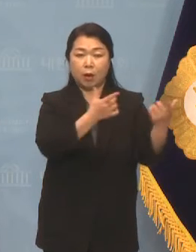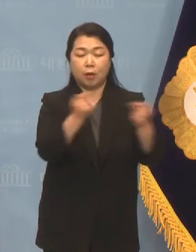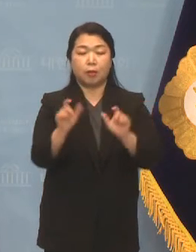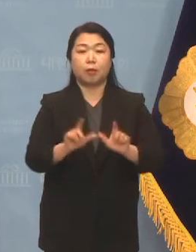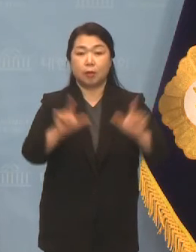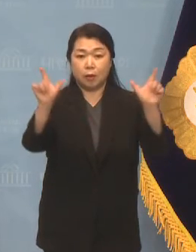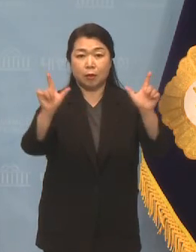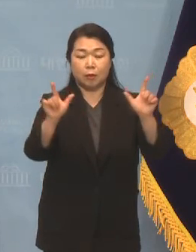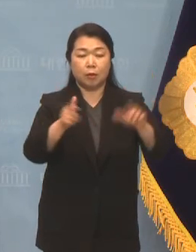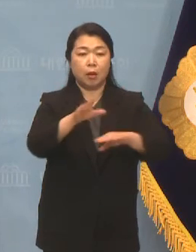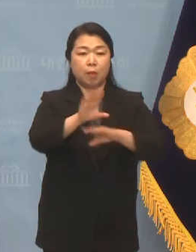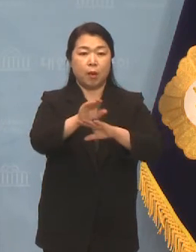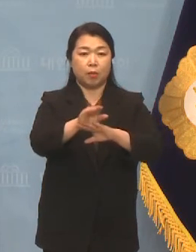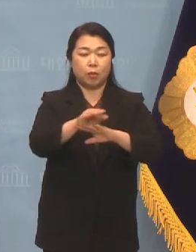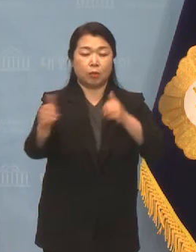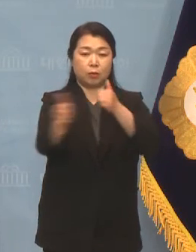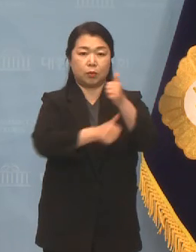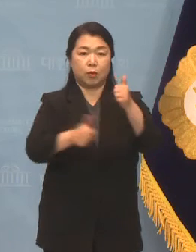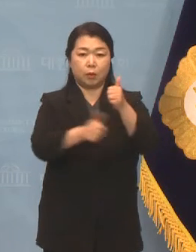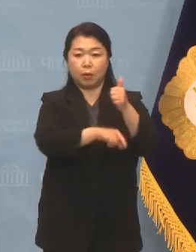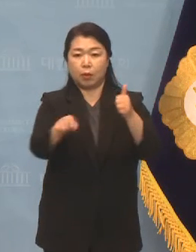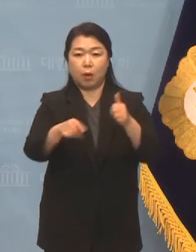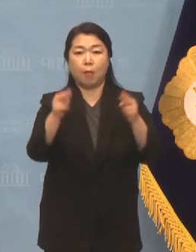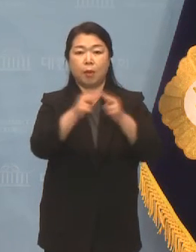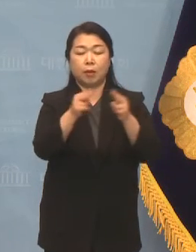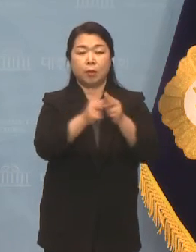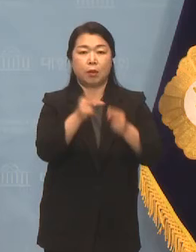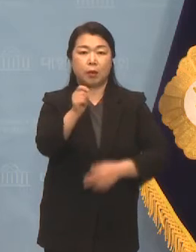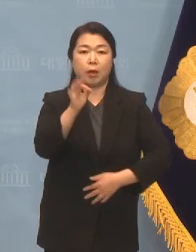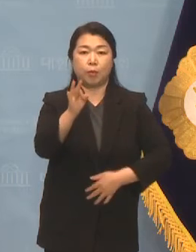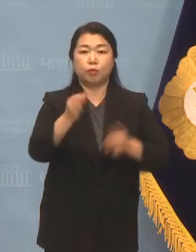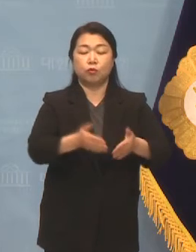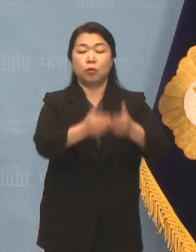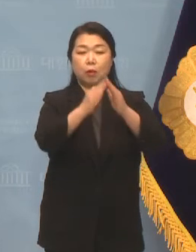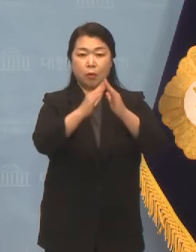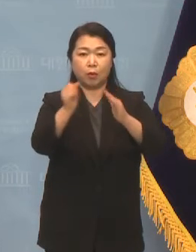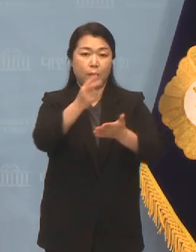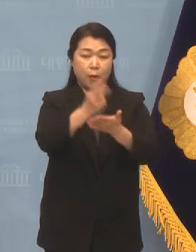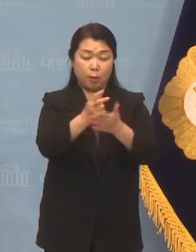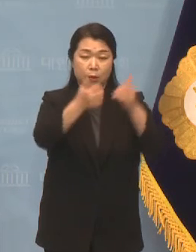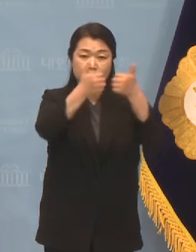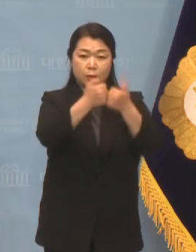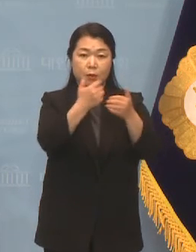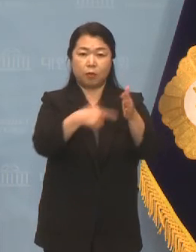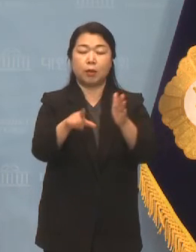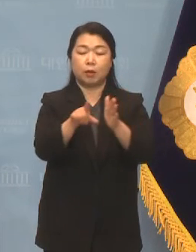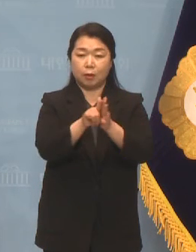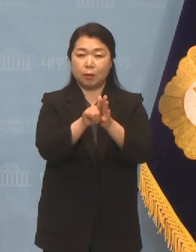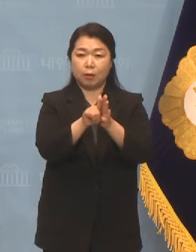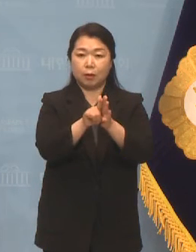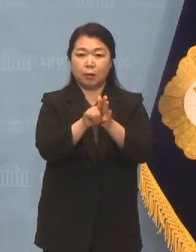방송지배구조 및 반도체 tf 구성과 법안심사를 위한